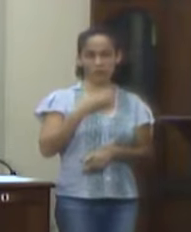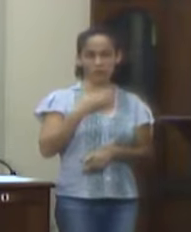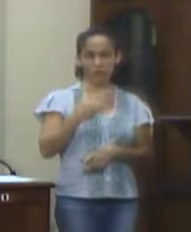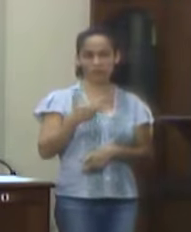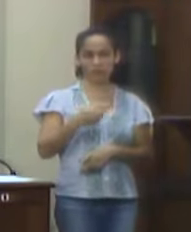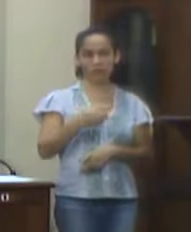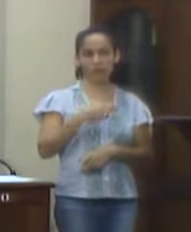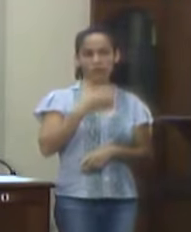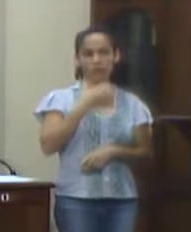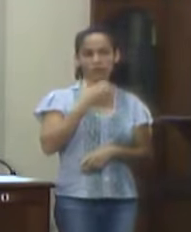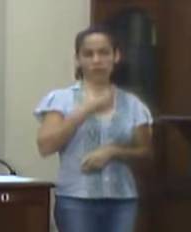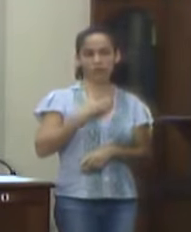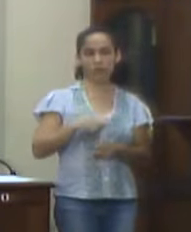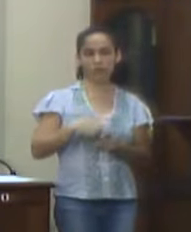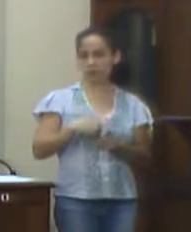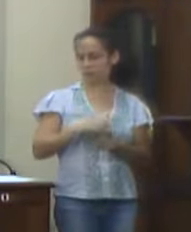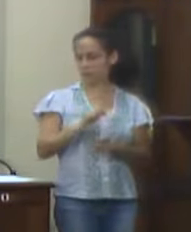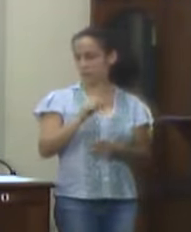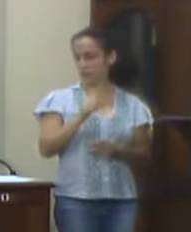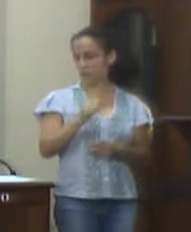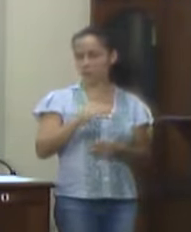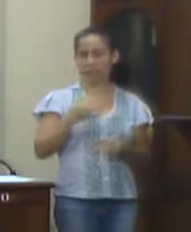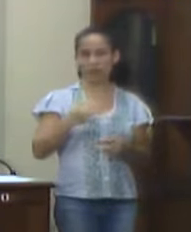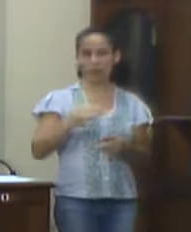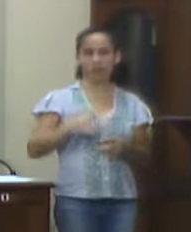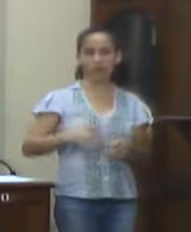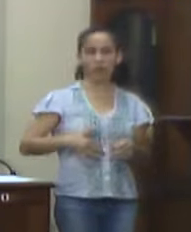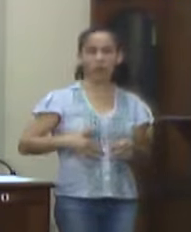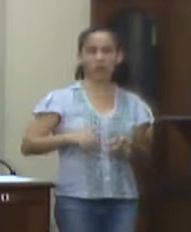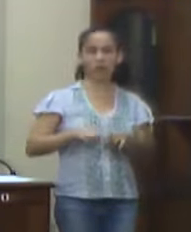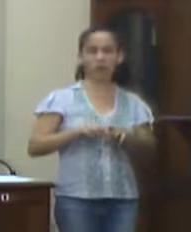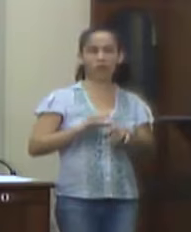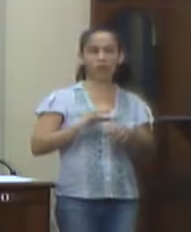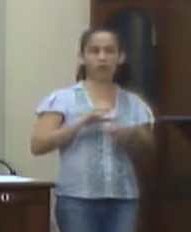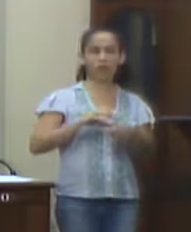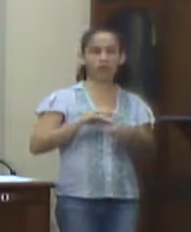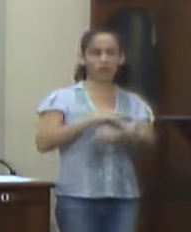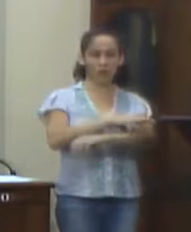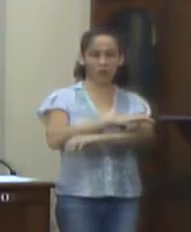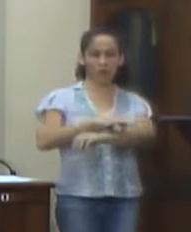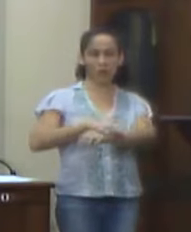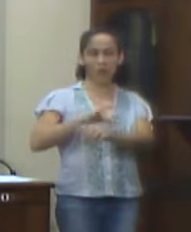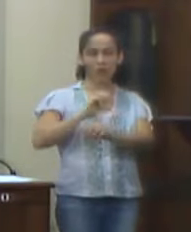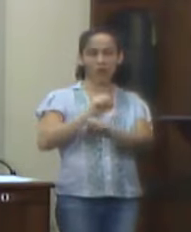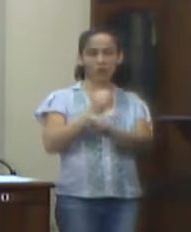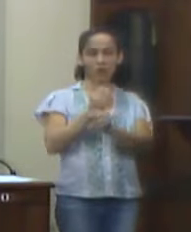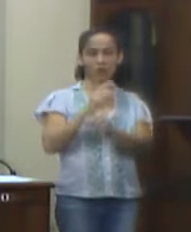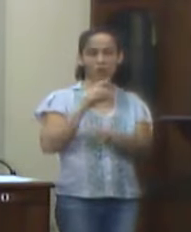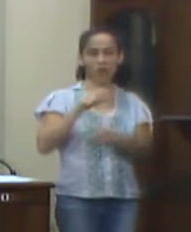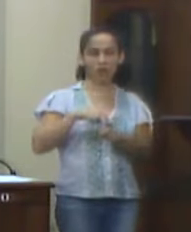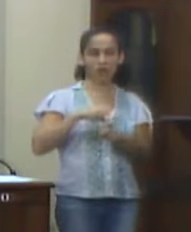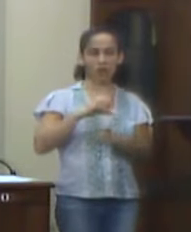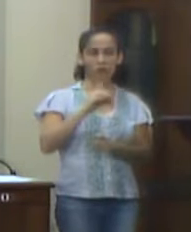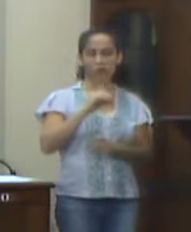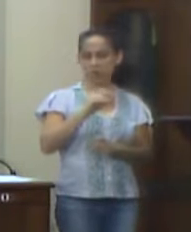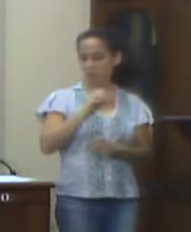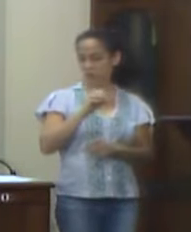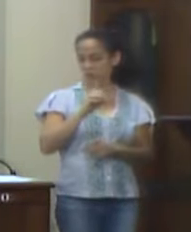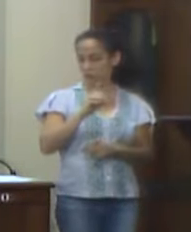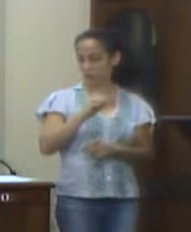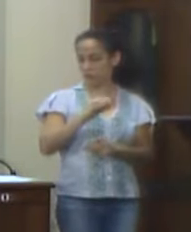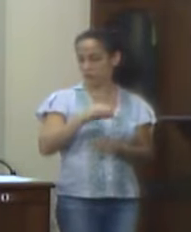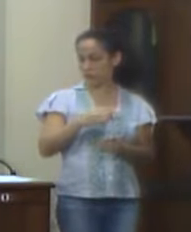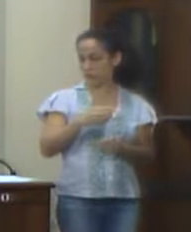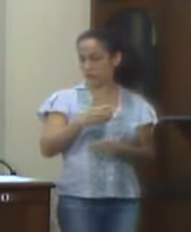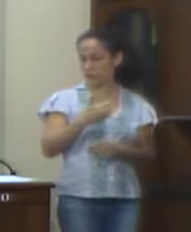gastroenterologia, nutricionista, ortopedia, doutor Diogo e psiquiatria. 28 de dezembro de